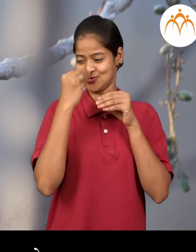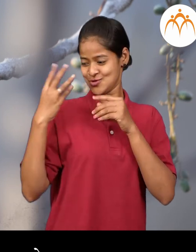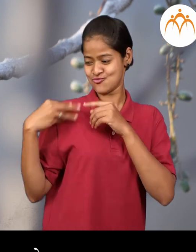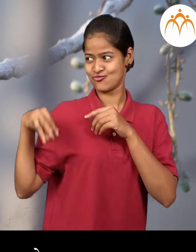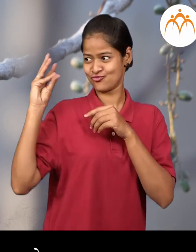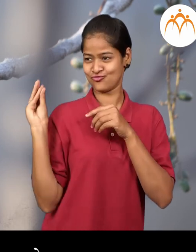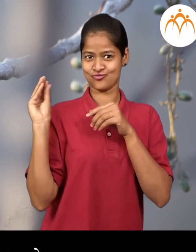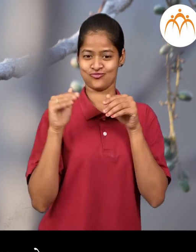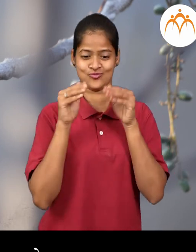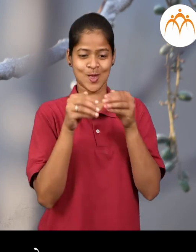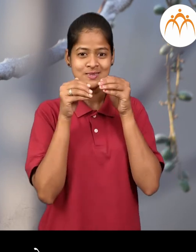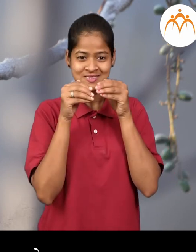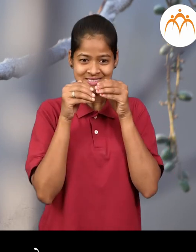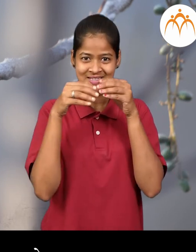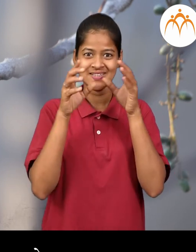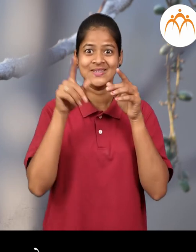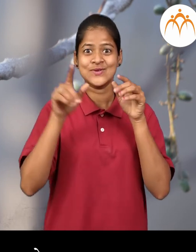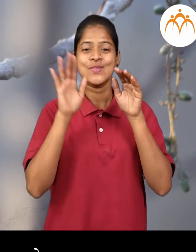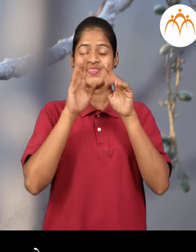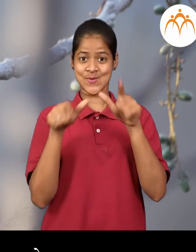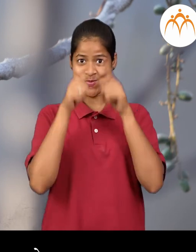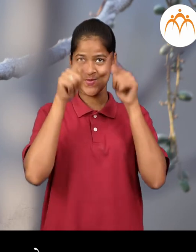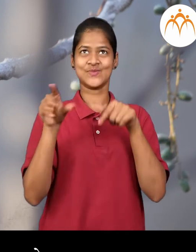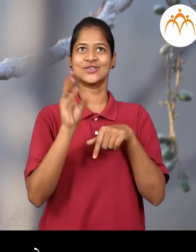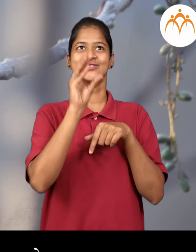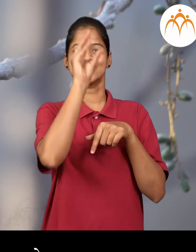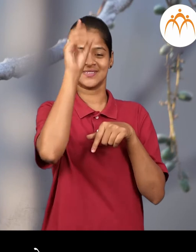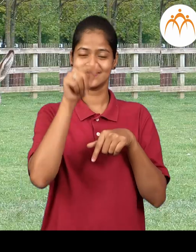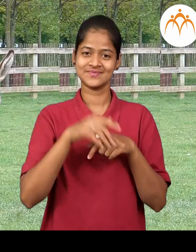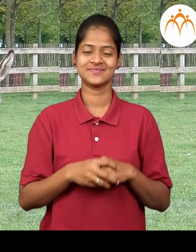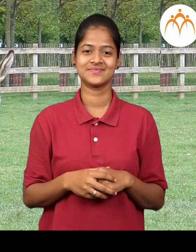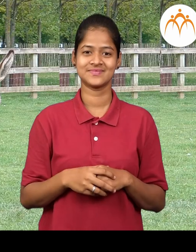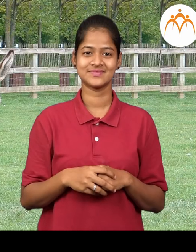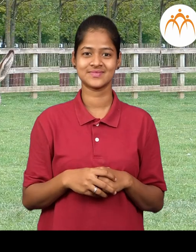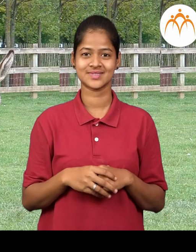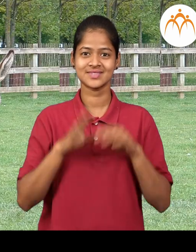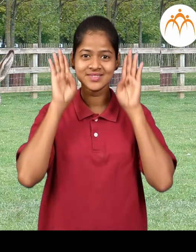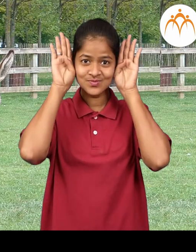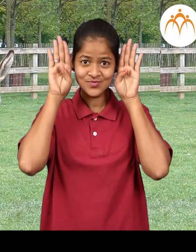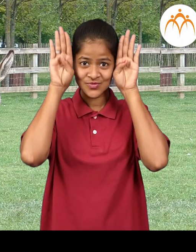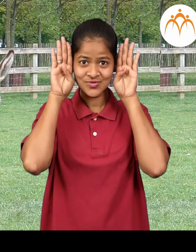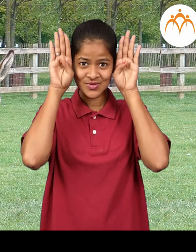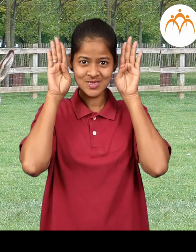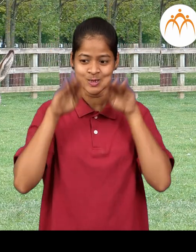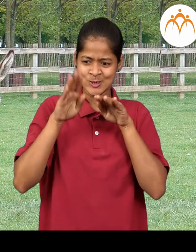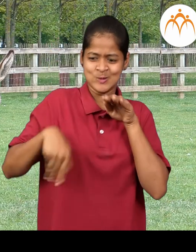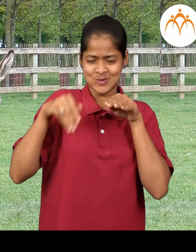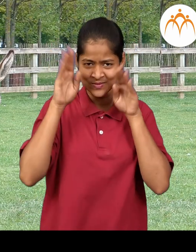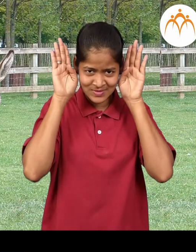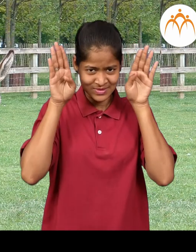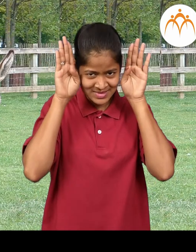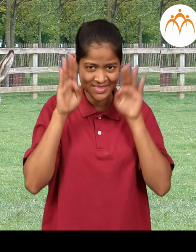जाड़ावर सरसर असे चड़ते गाढव ओजी